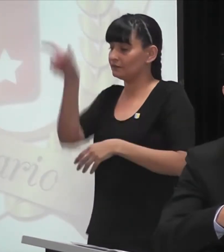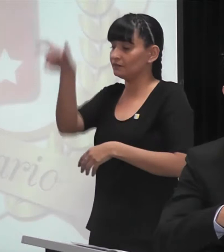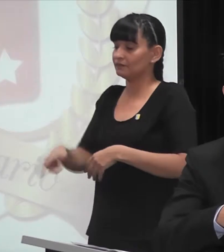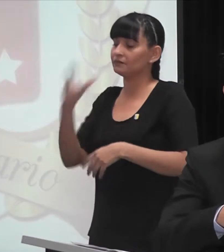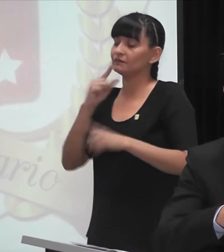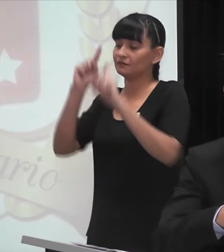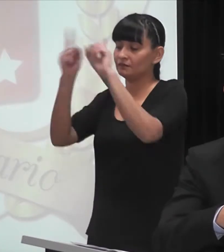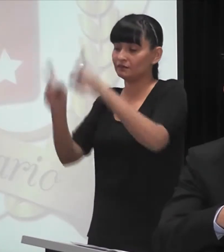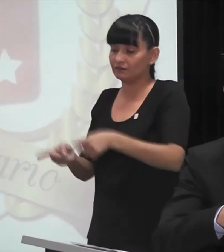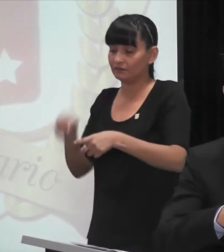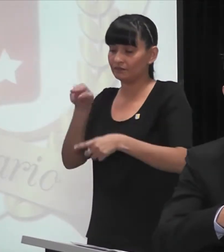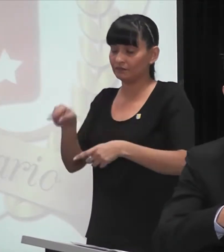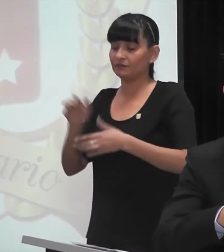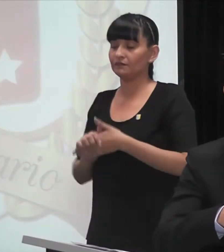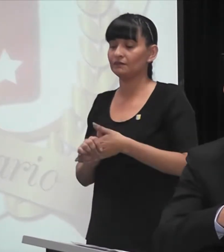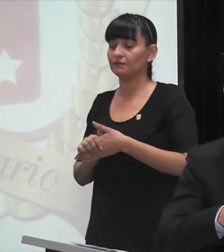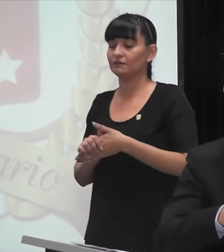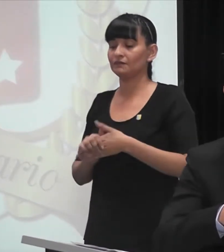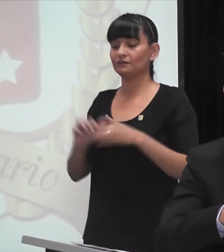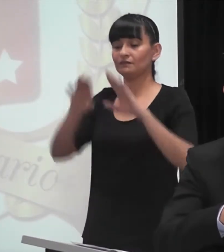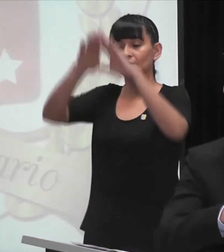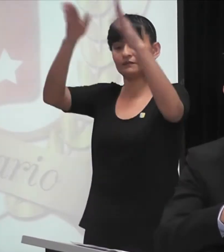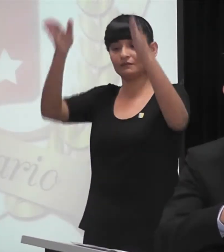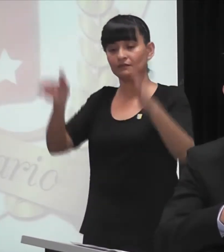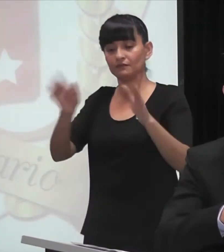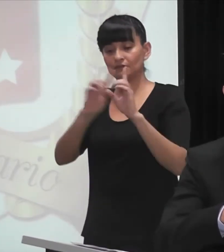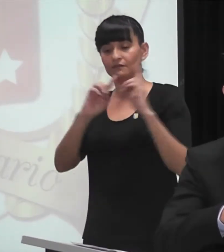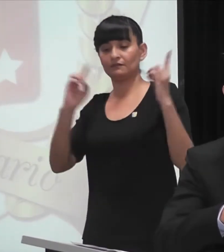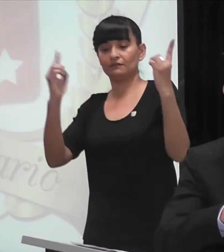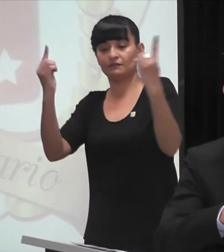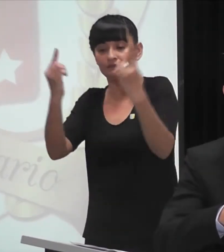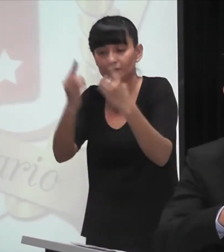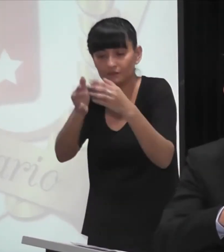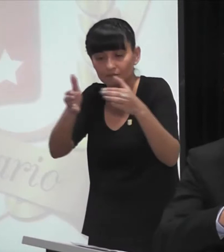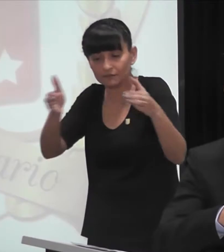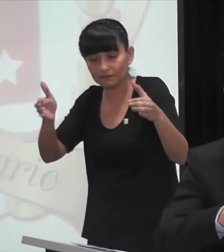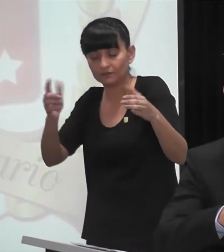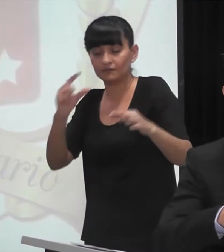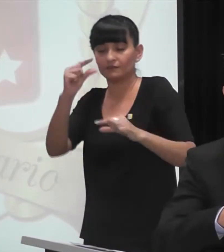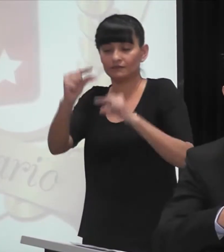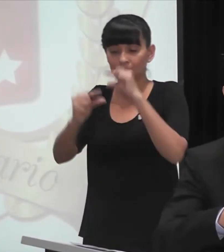el profesor Carrillo, era el famoso 4L que apenas, apenas llegaba.